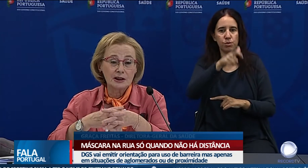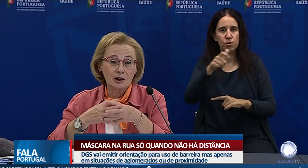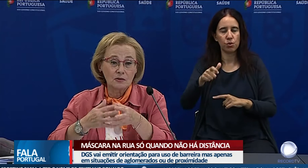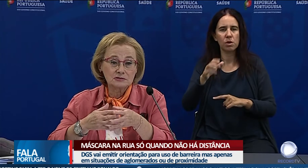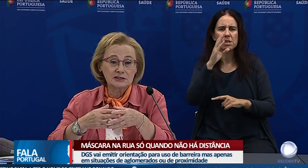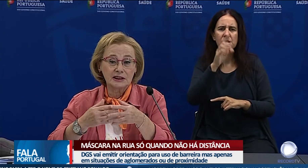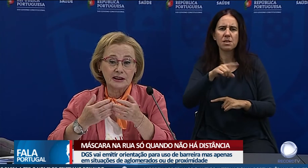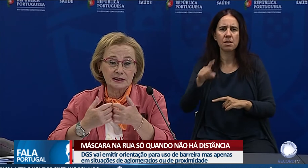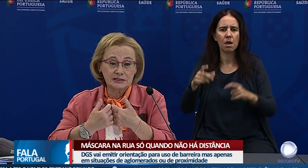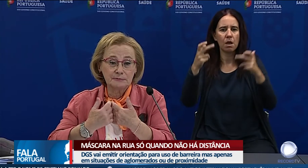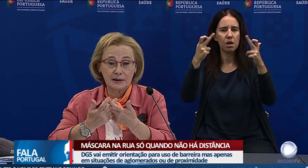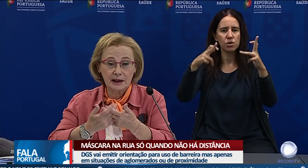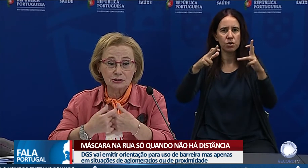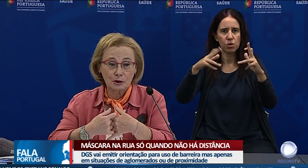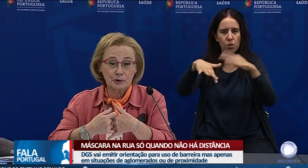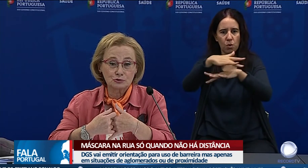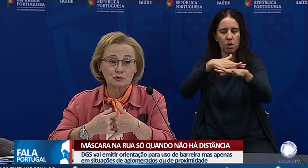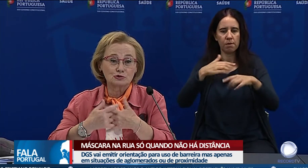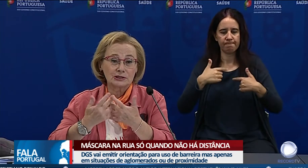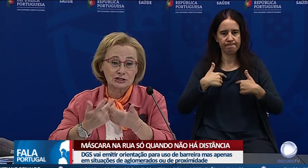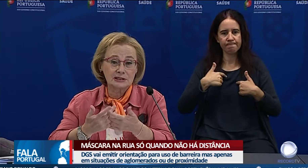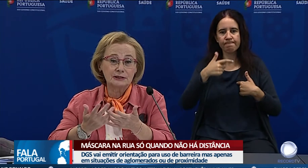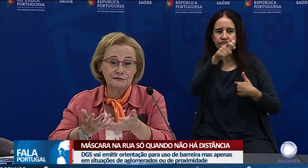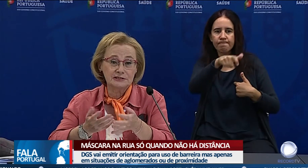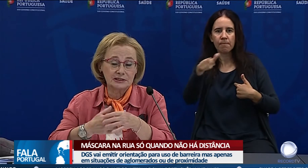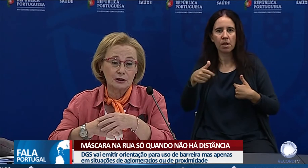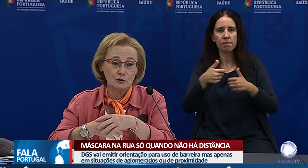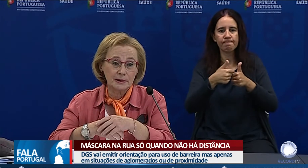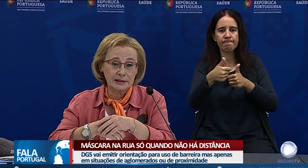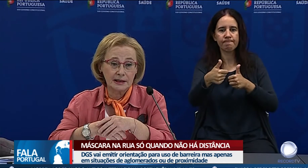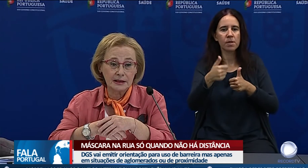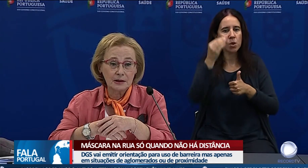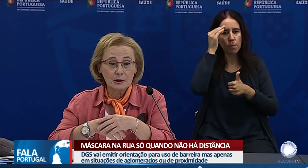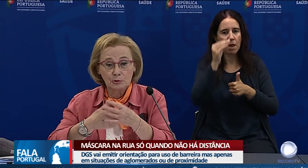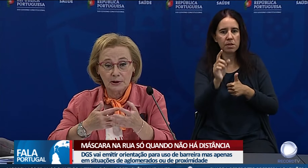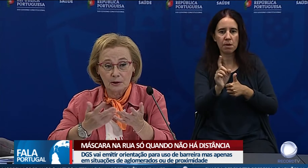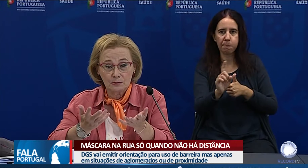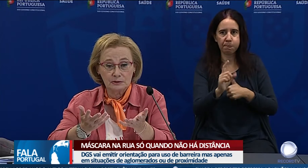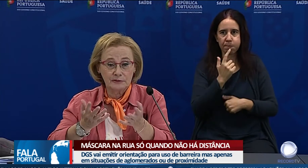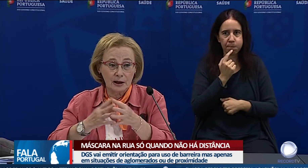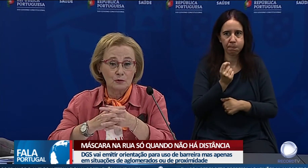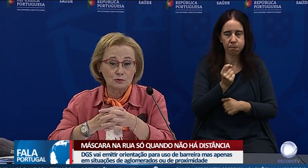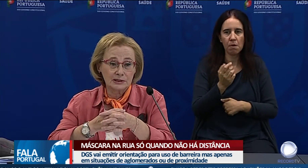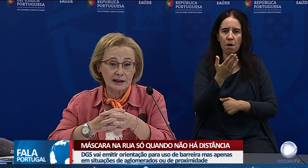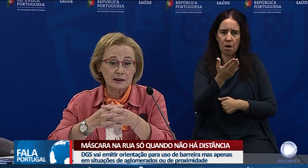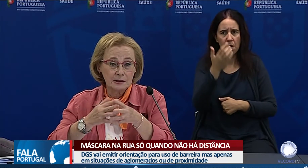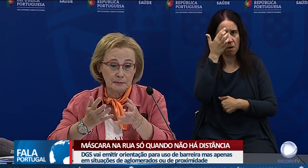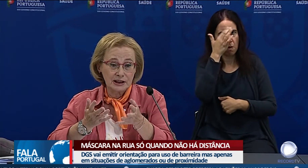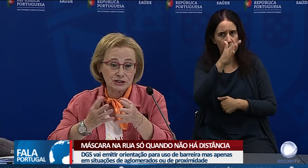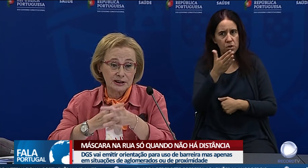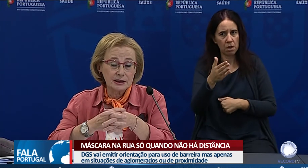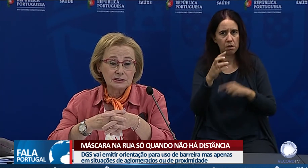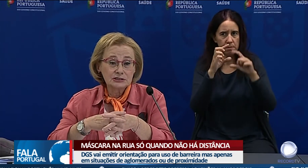não conseguirem garantir para elas ou para os outros a distância física recomendada, deverão usar